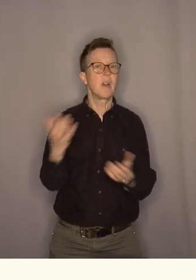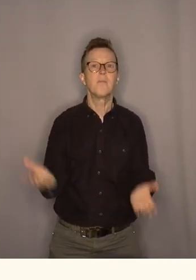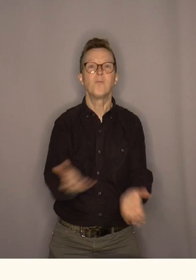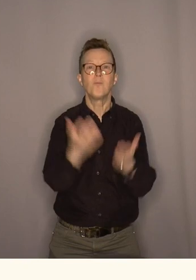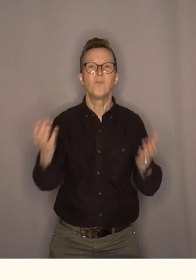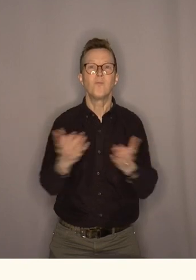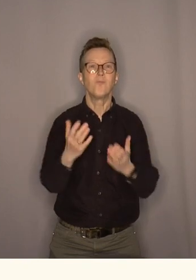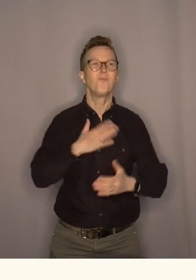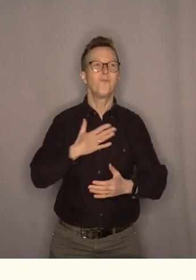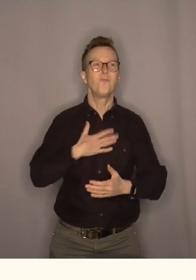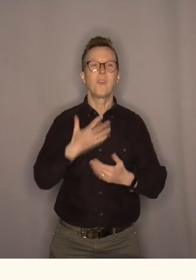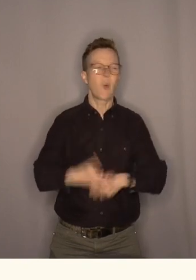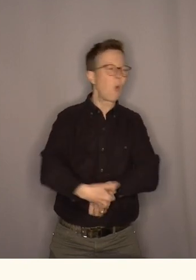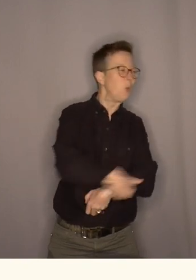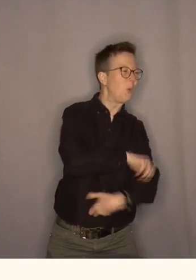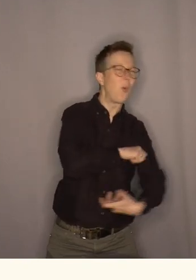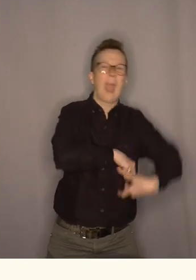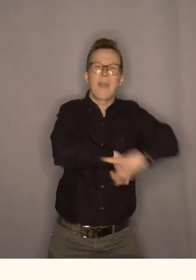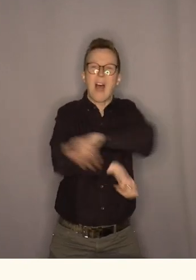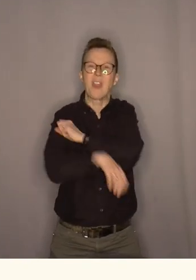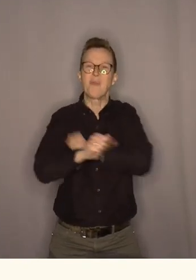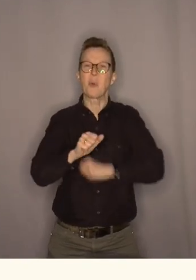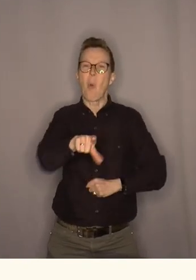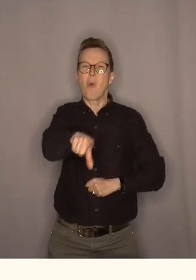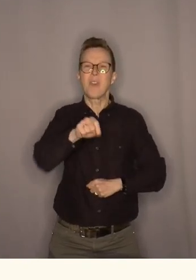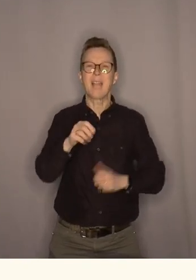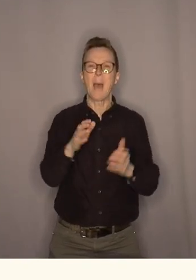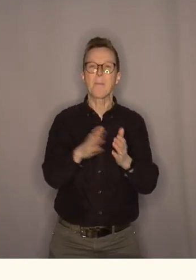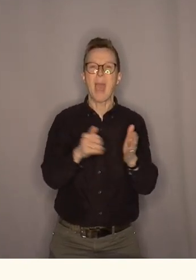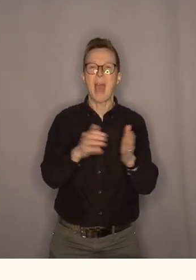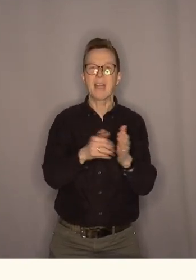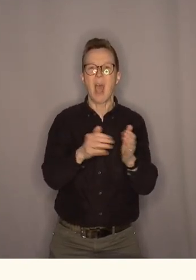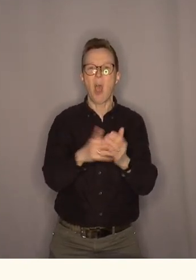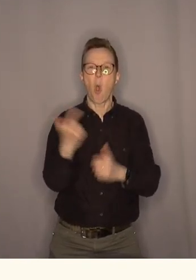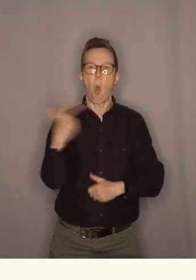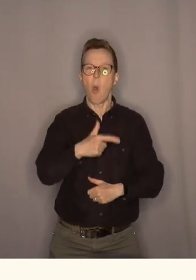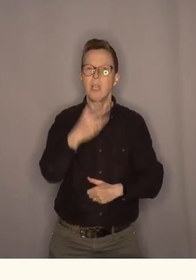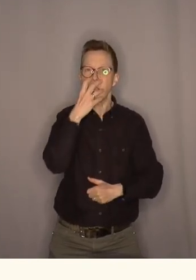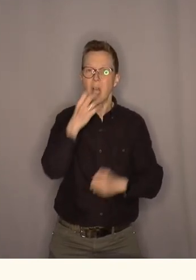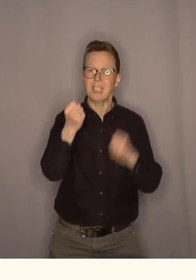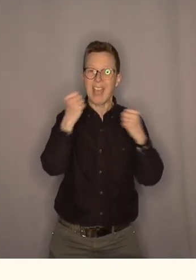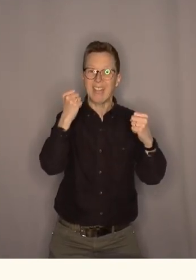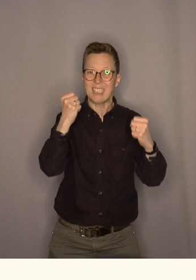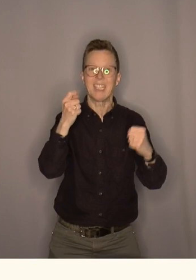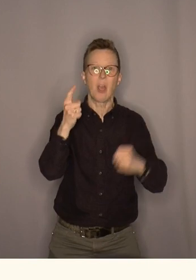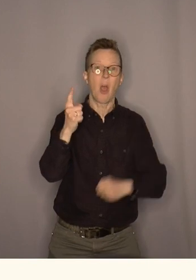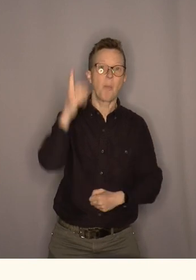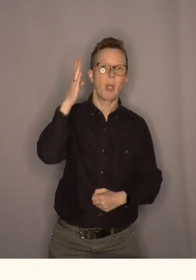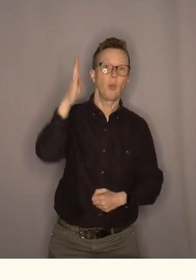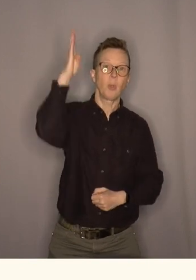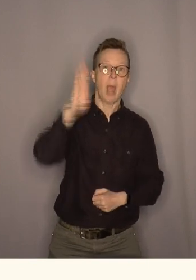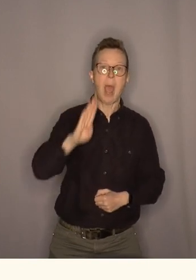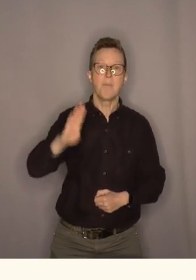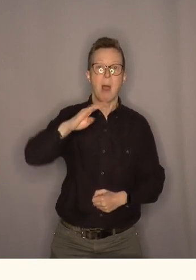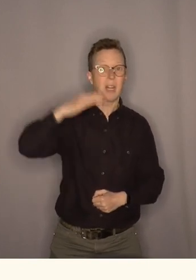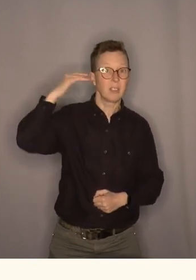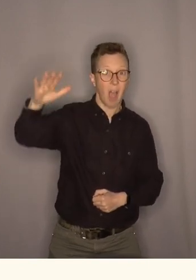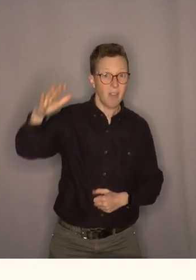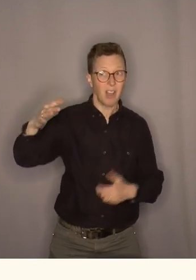dugnad for at vi skal finne mer fossil energi oppi det sårbare barnsaret.